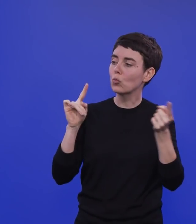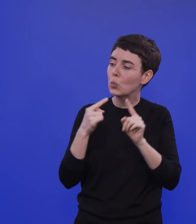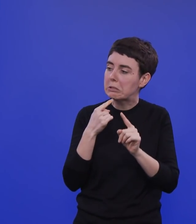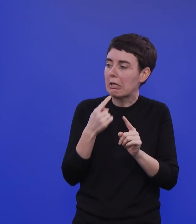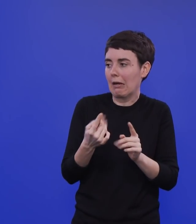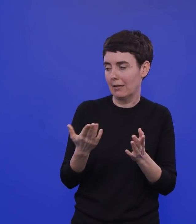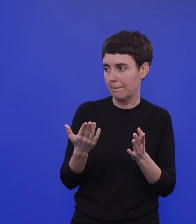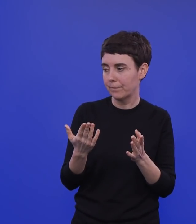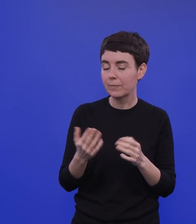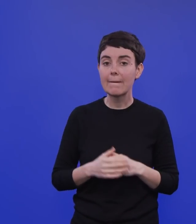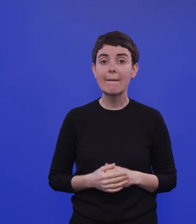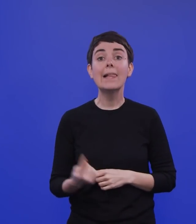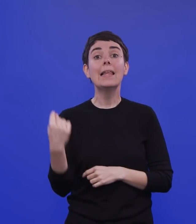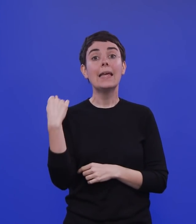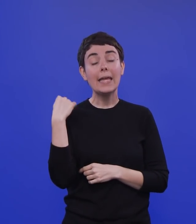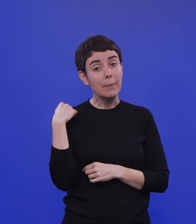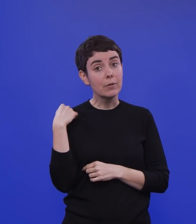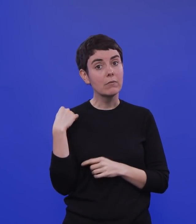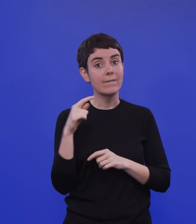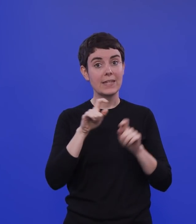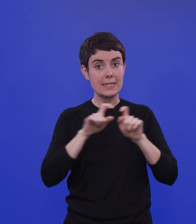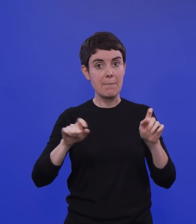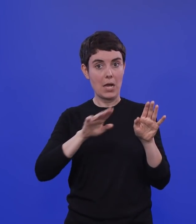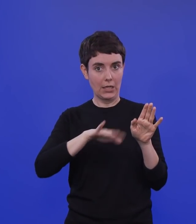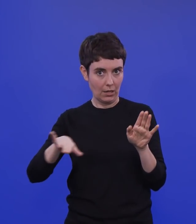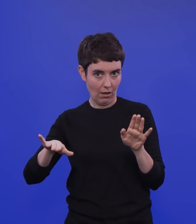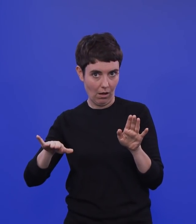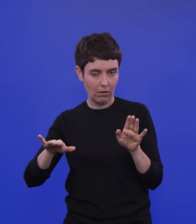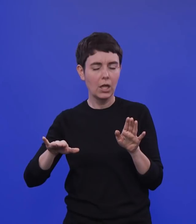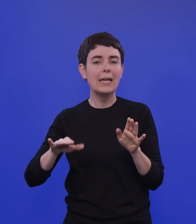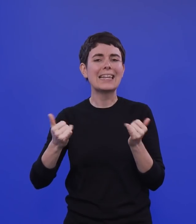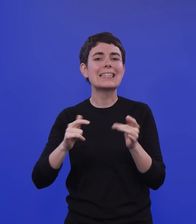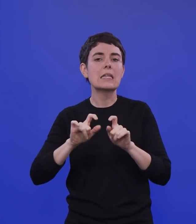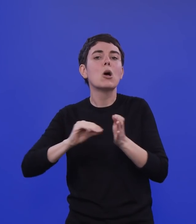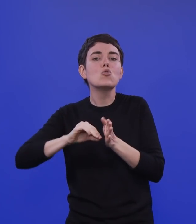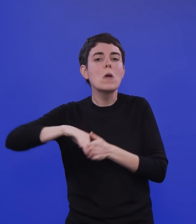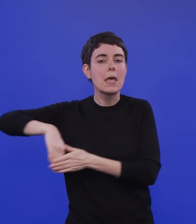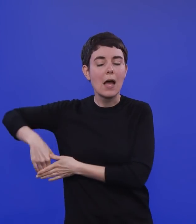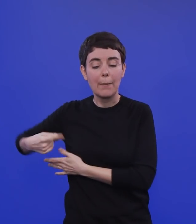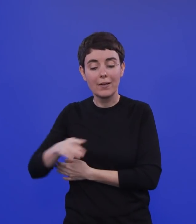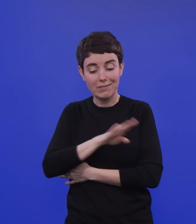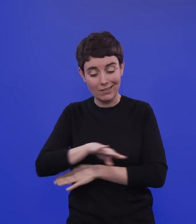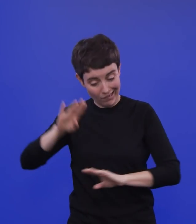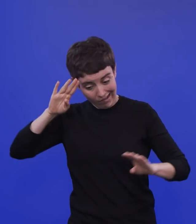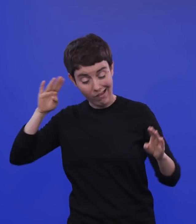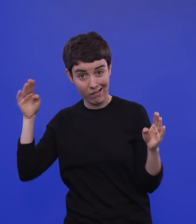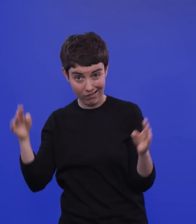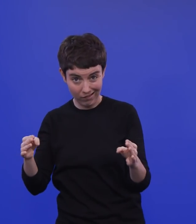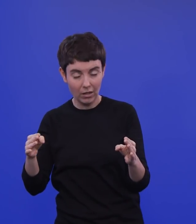Mal rausgegangen aus den Schulen gibt es da ja aber schon ein großes Thema, über das eigentlich nicht so viel gesprochen wird. Nämlich das Thema,